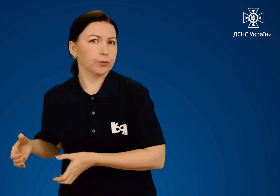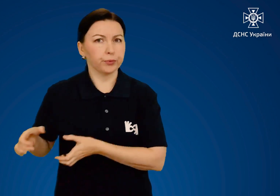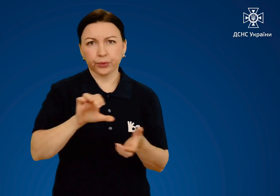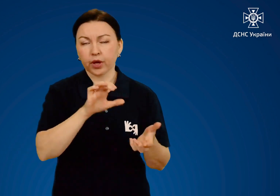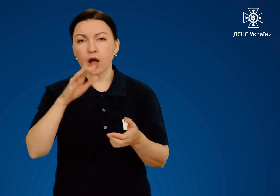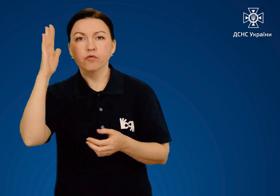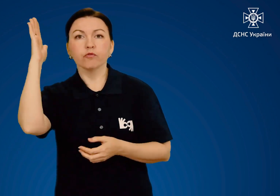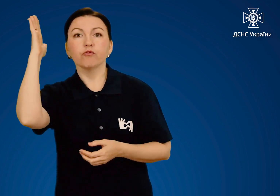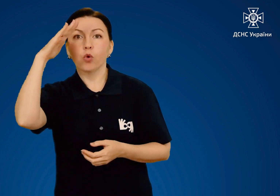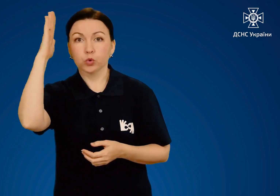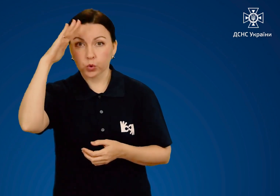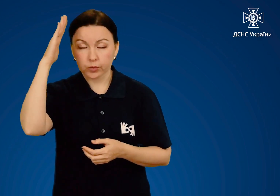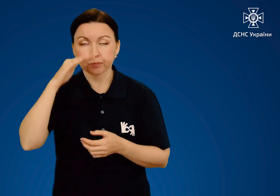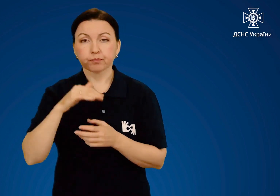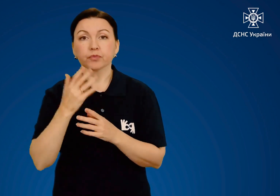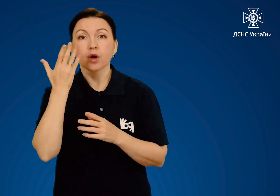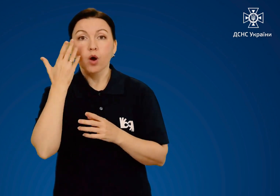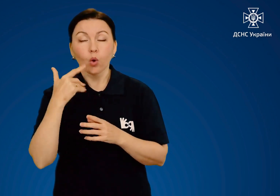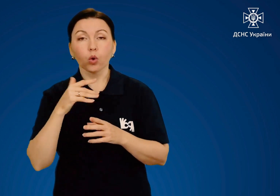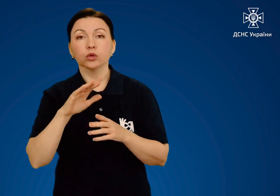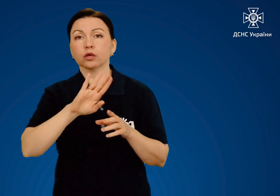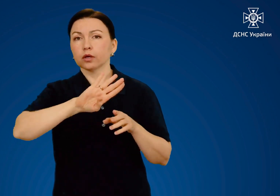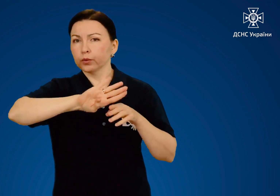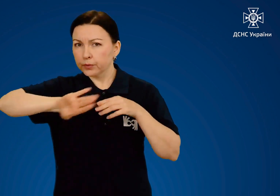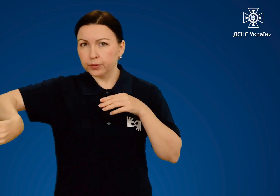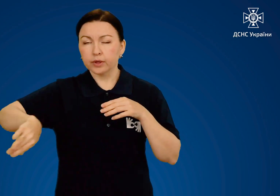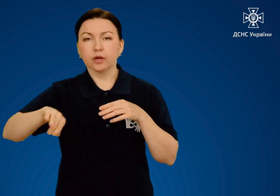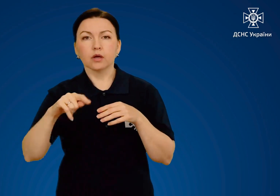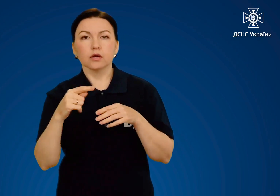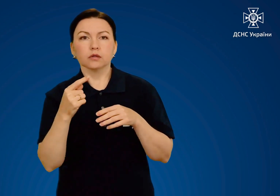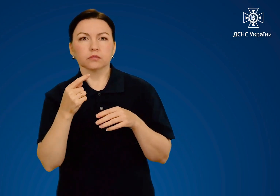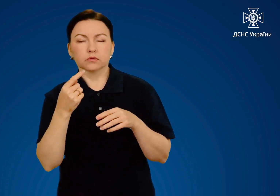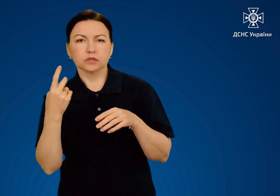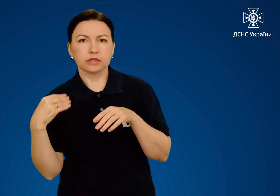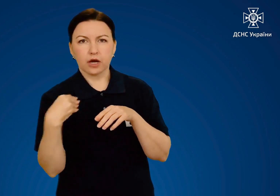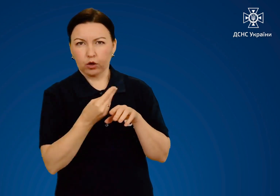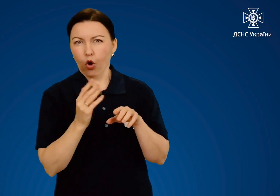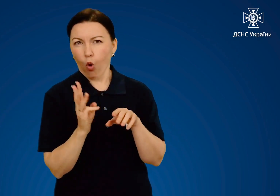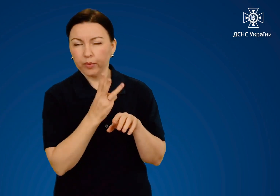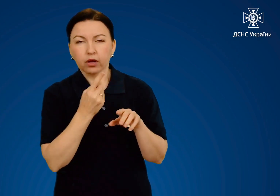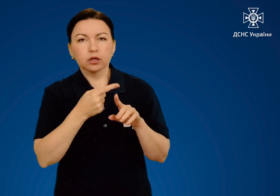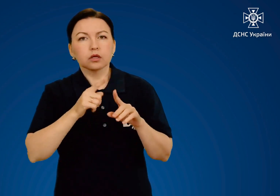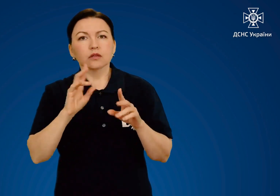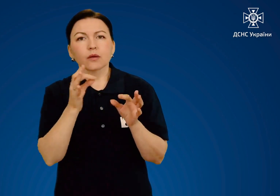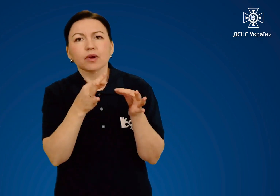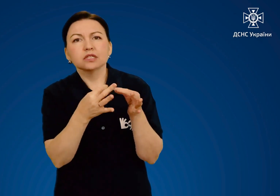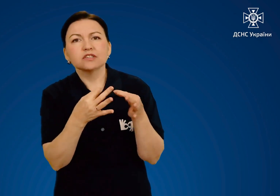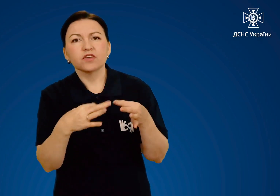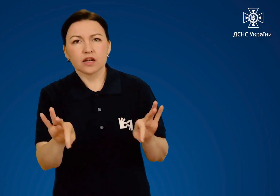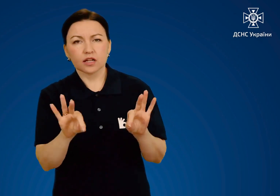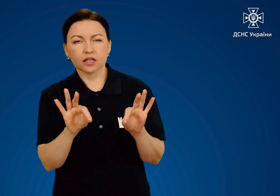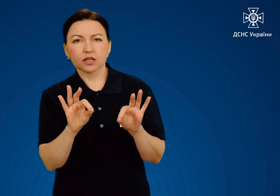облити водою. Після усуненню джерела опіку необхідно звільнити